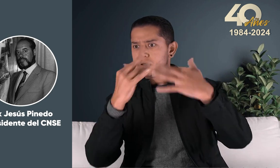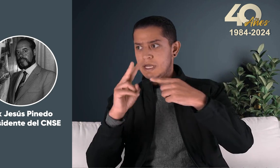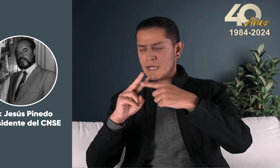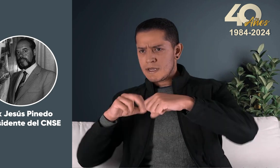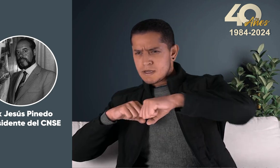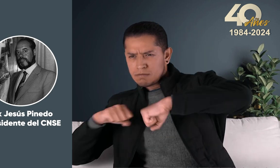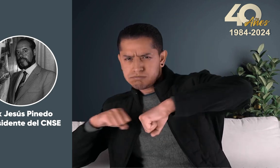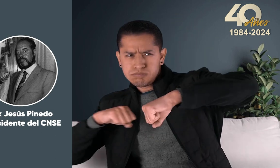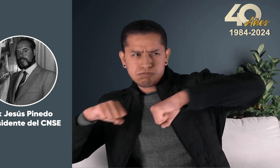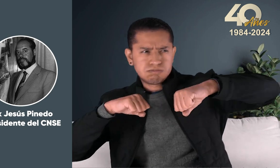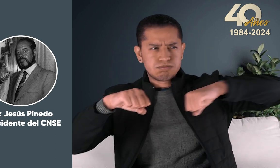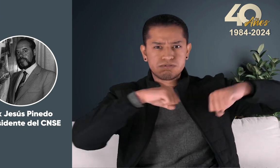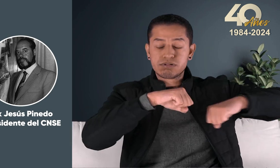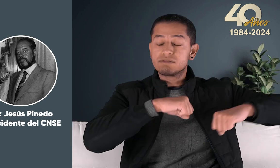tuvieron gran gestión en la conferencia